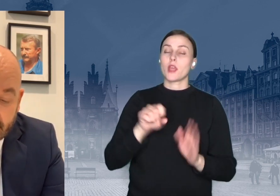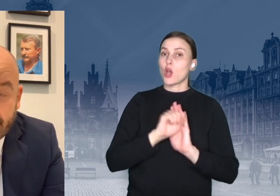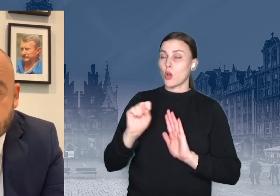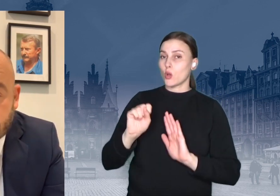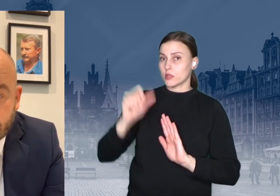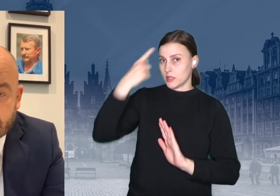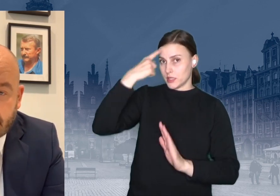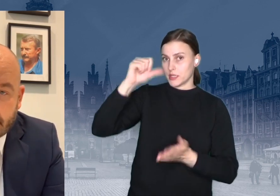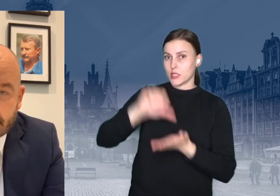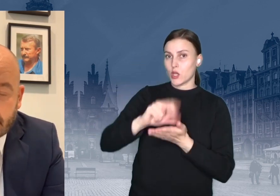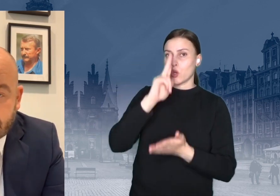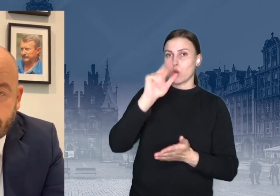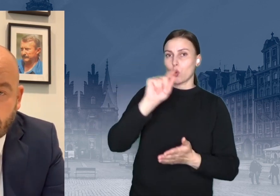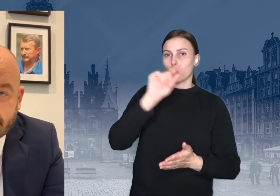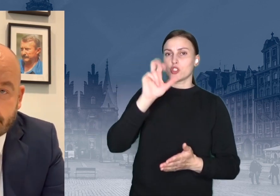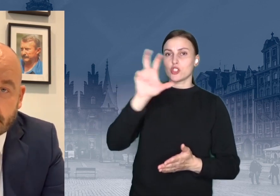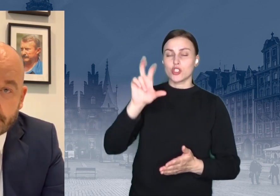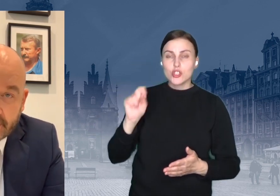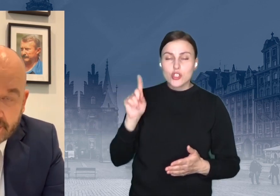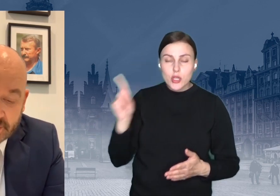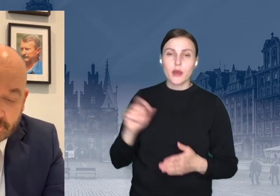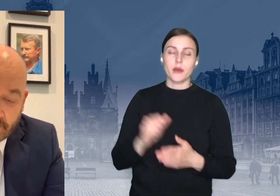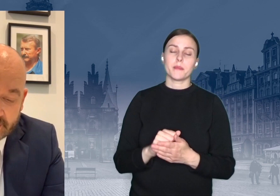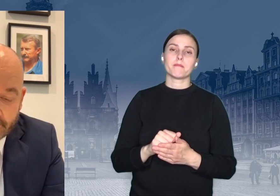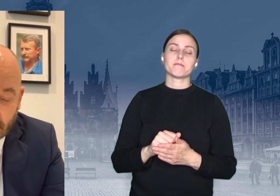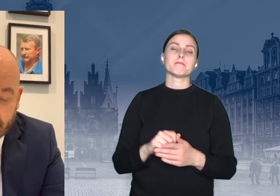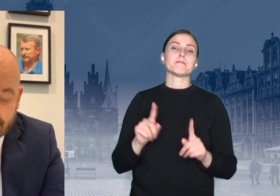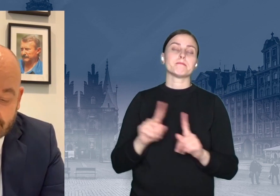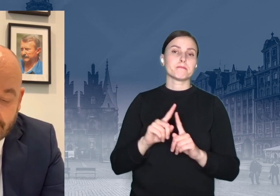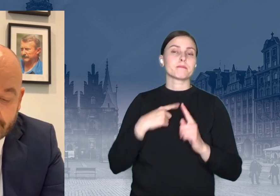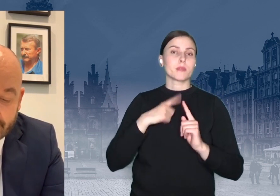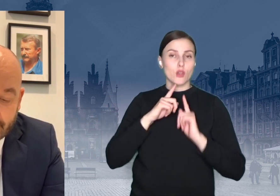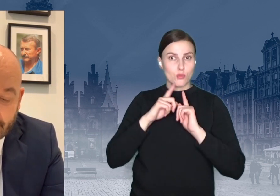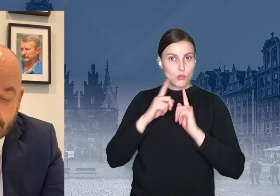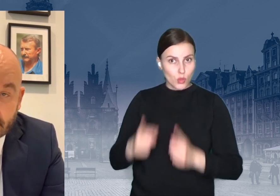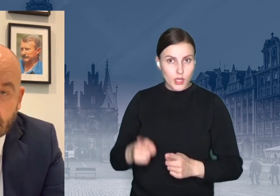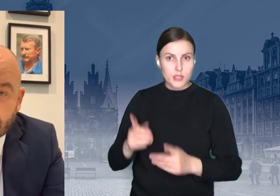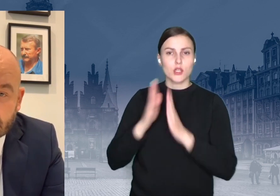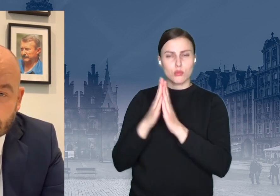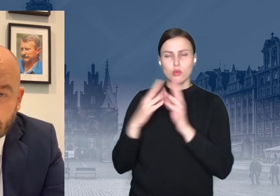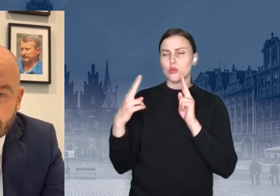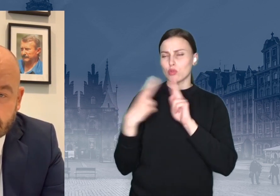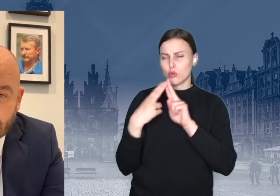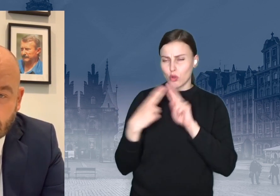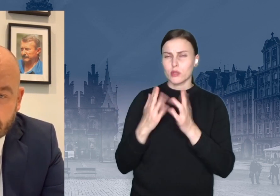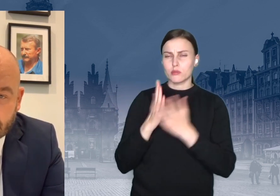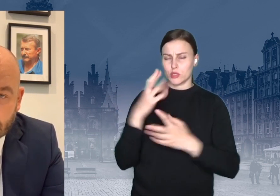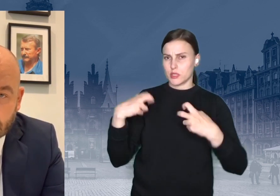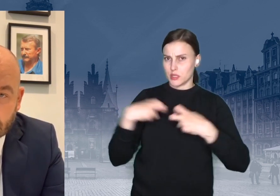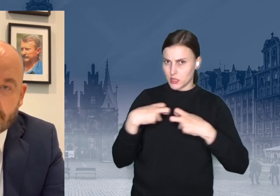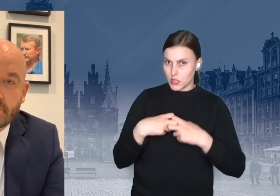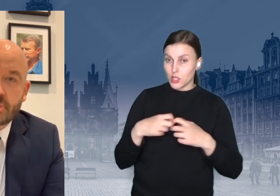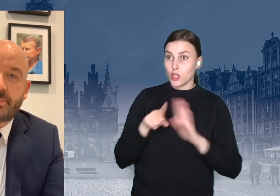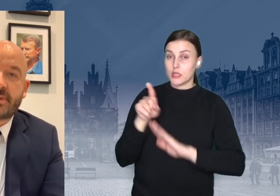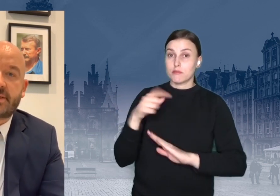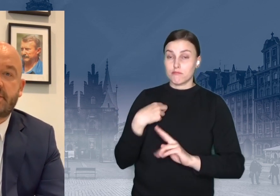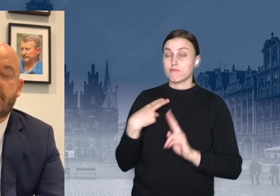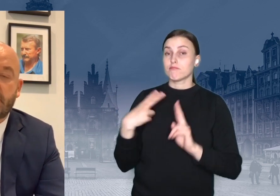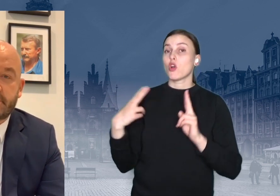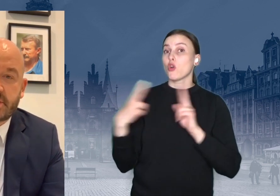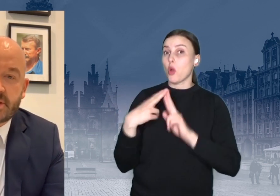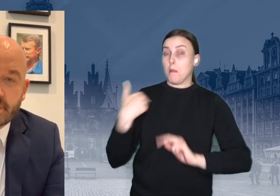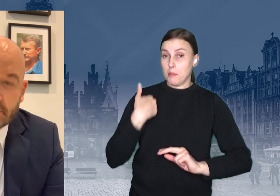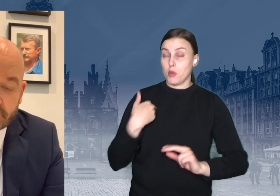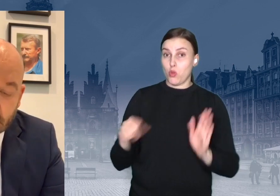Kuźniczej, ale oczywiście za mnie także polecam, może przede wszystkim polecam kontakt zdalny. Dotychczas, słuchajcie, z tego kontaktu skorzystało już